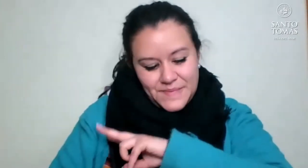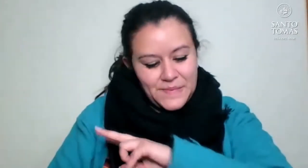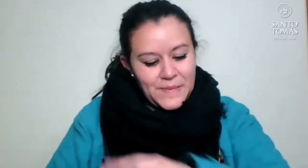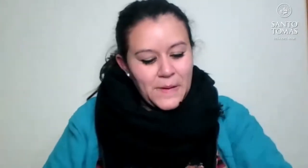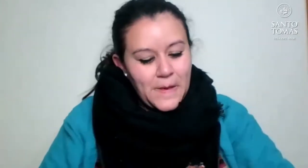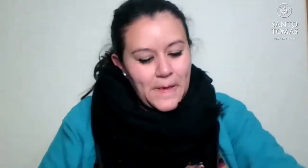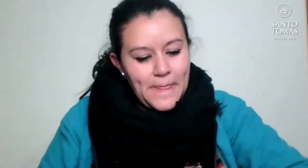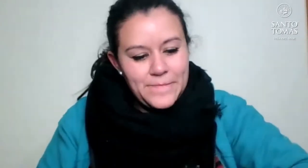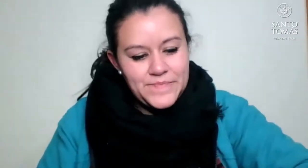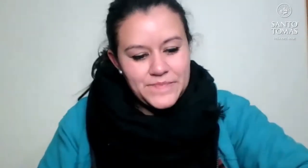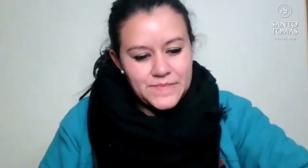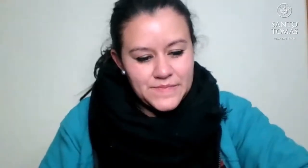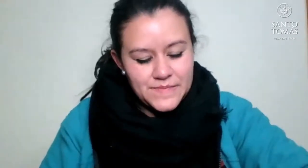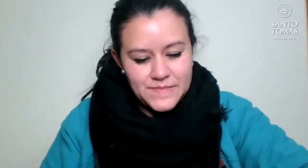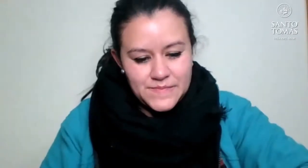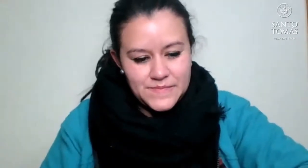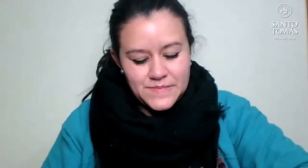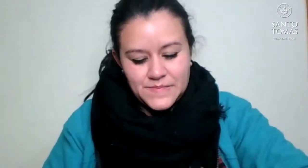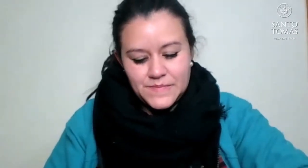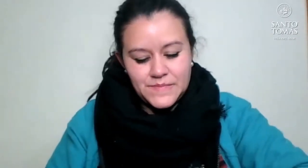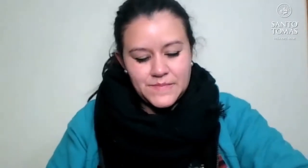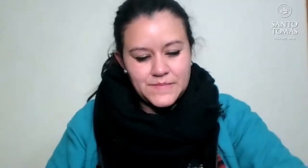Bien, seguimos, entonces, con la ciudad de Valparaíso.